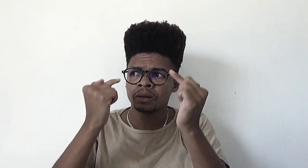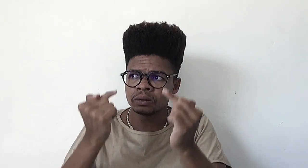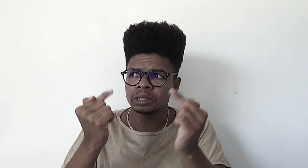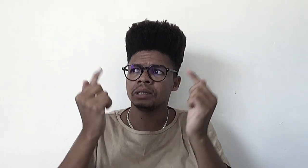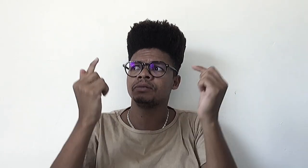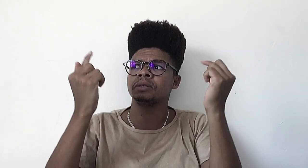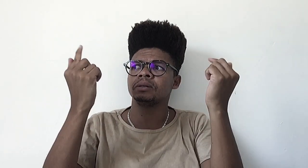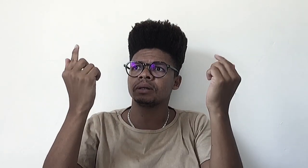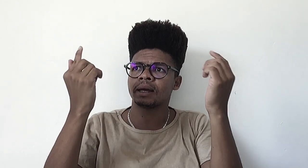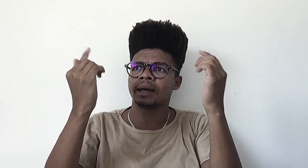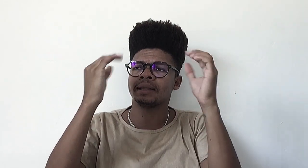inclusive,